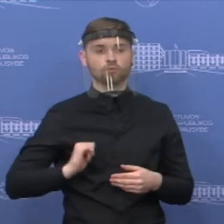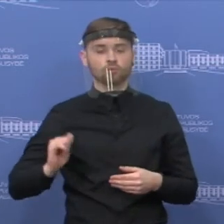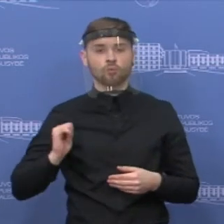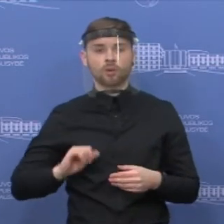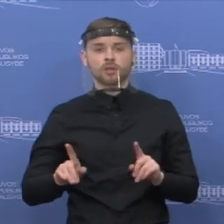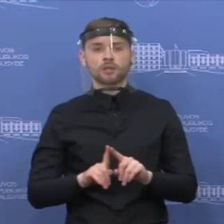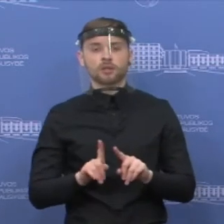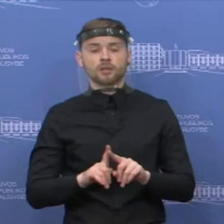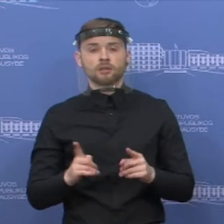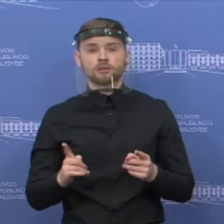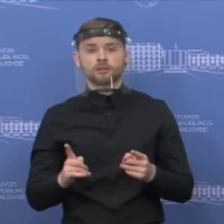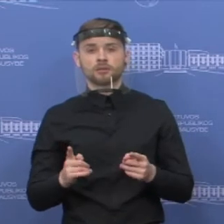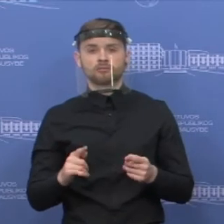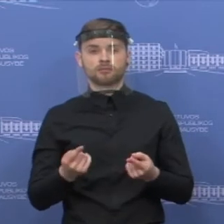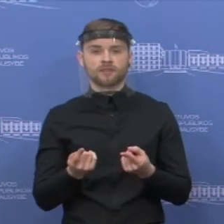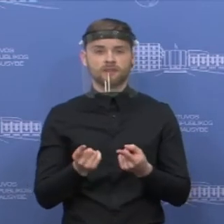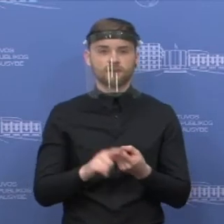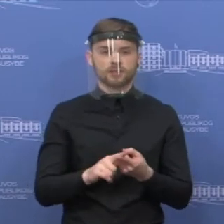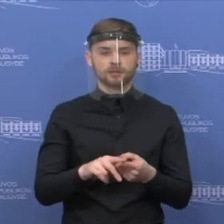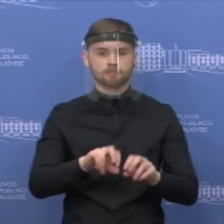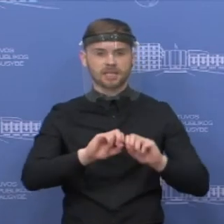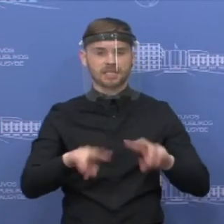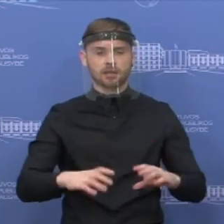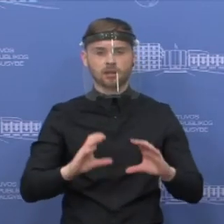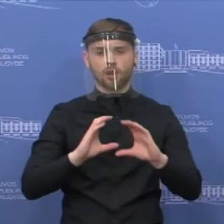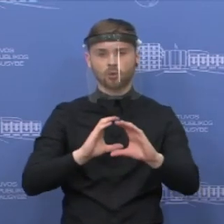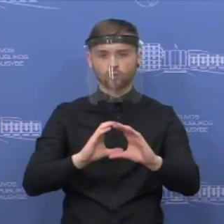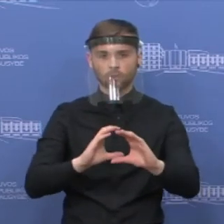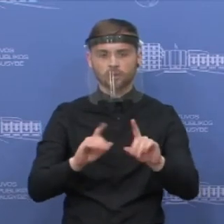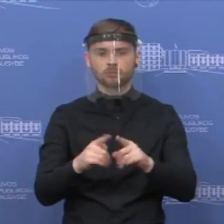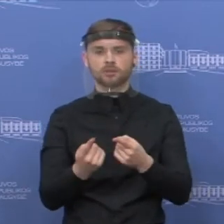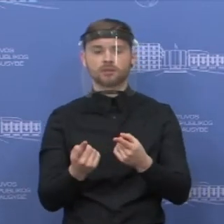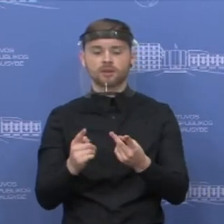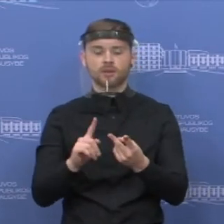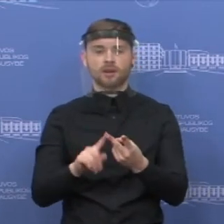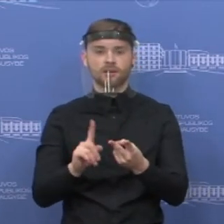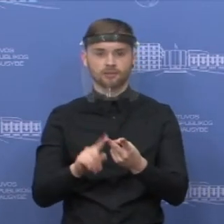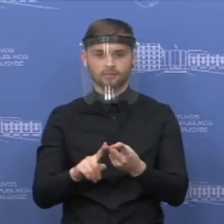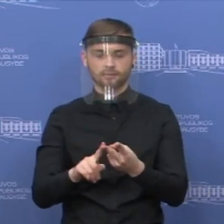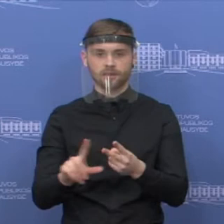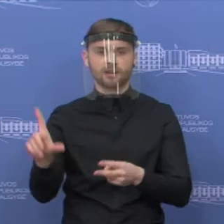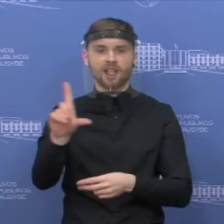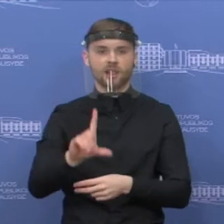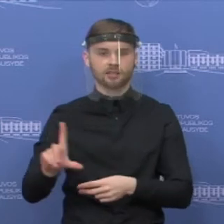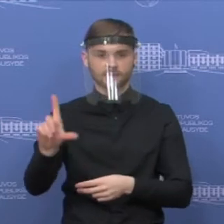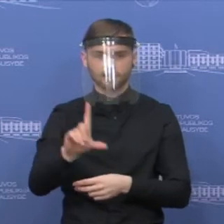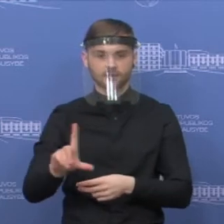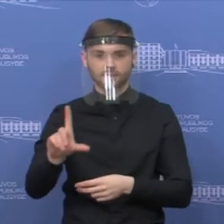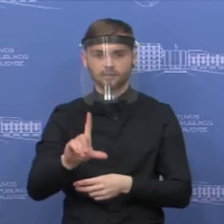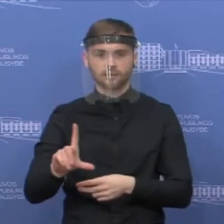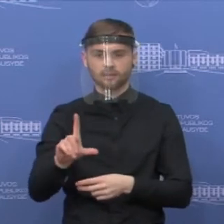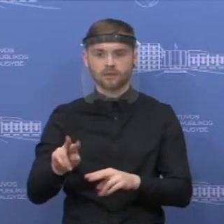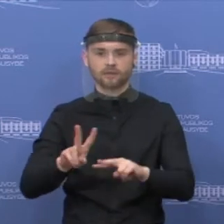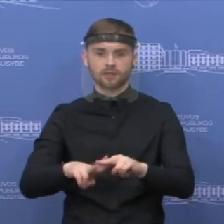asmenės paskirties automobiliai galės vykti dar per vieną kontrolės punktą, lasdijų ogradnykį